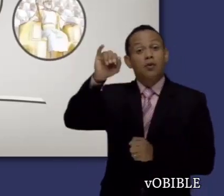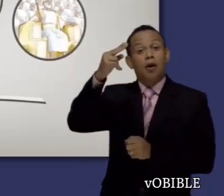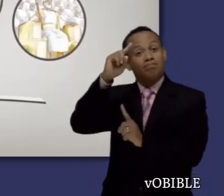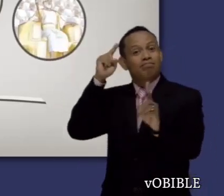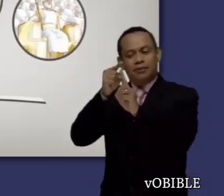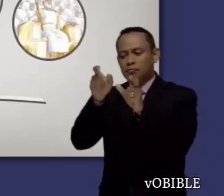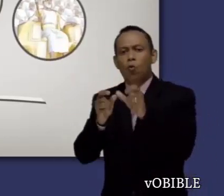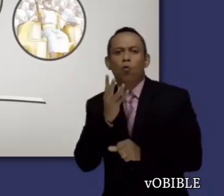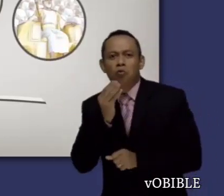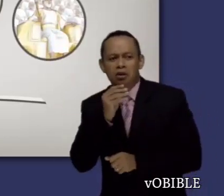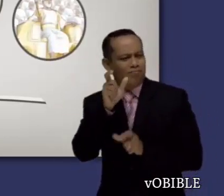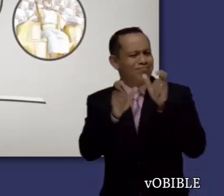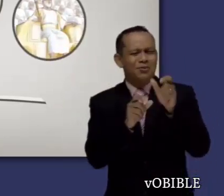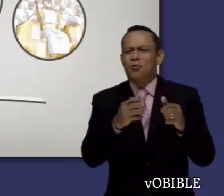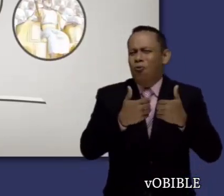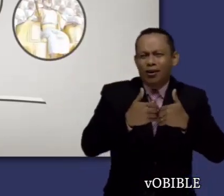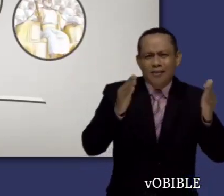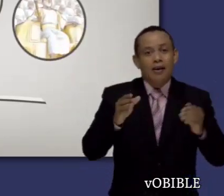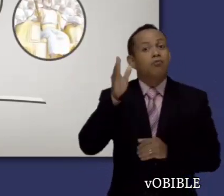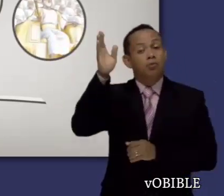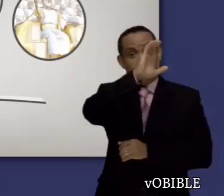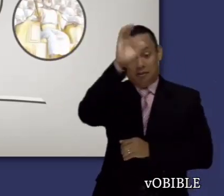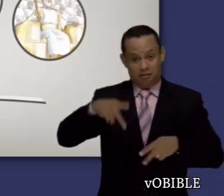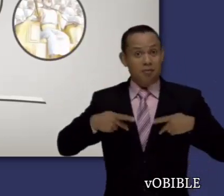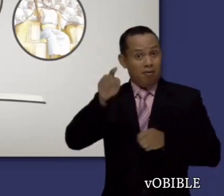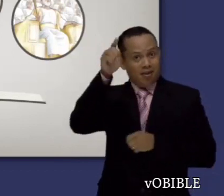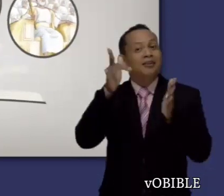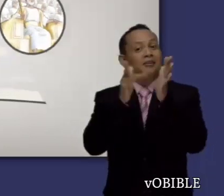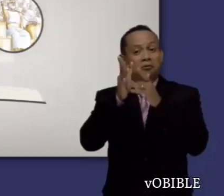como no judíos hereden el reino junto con Cristo.